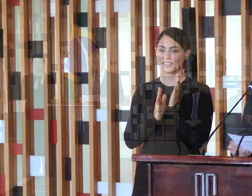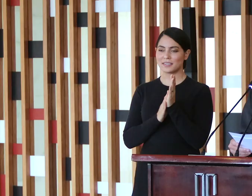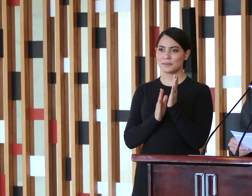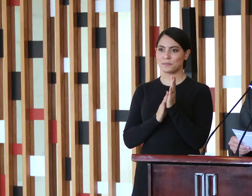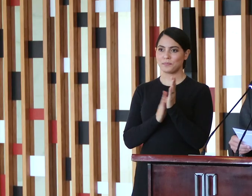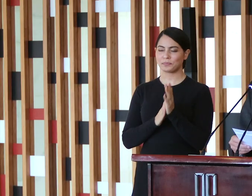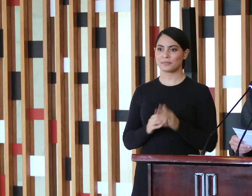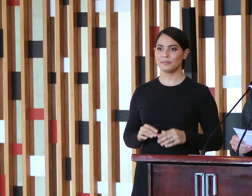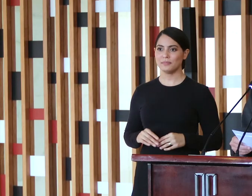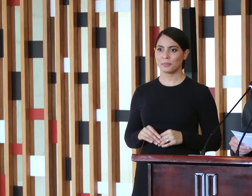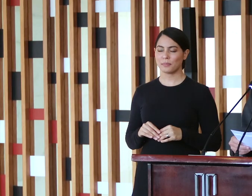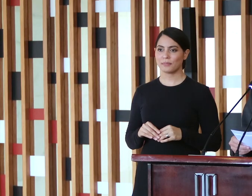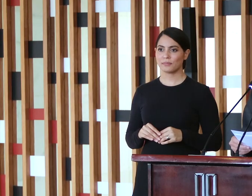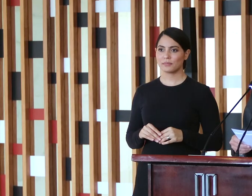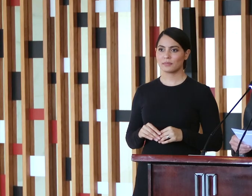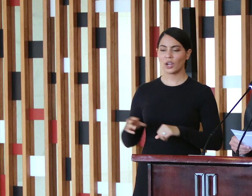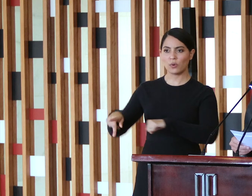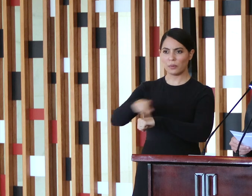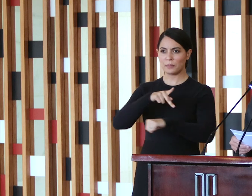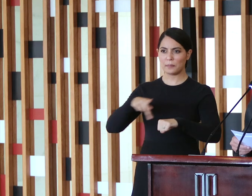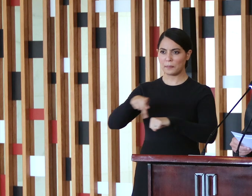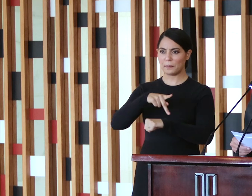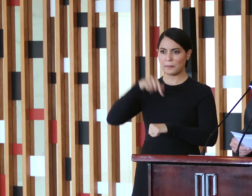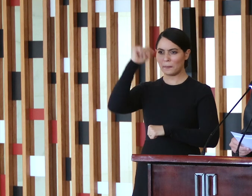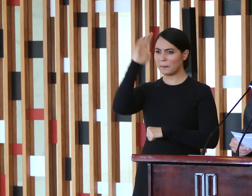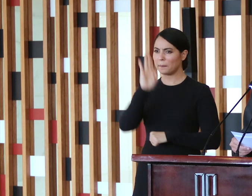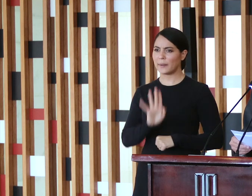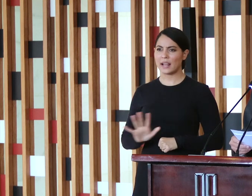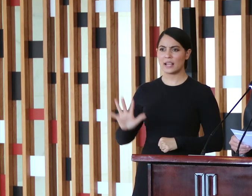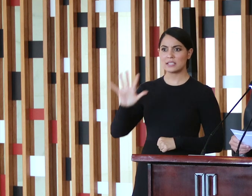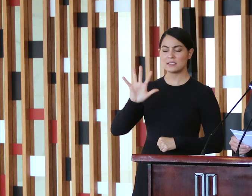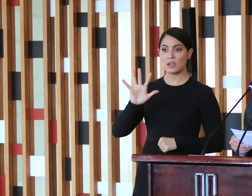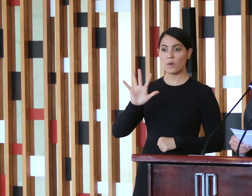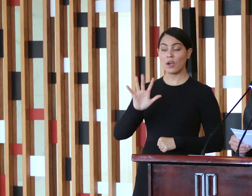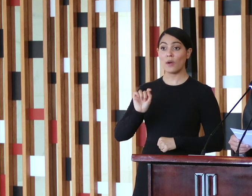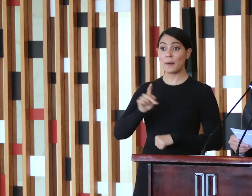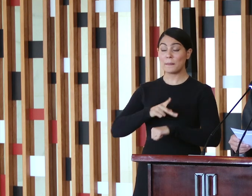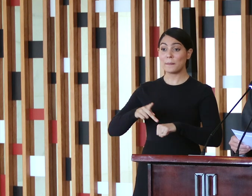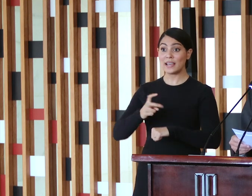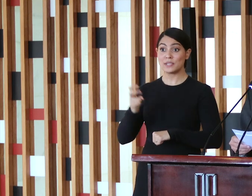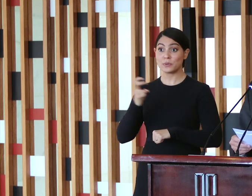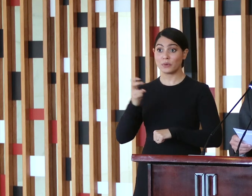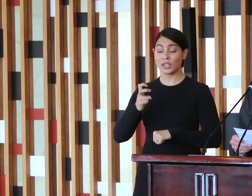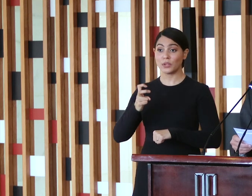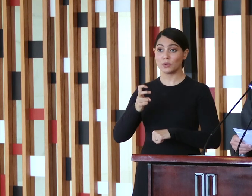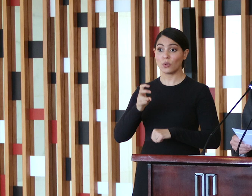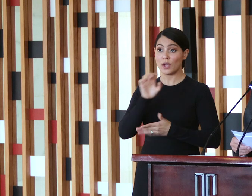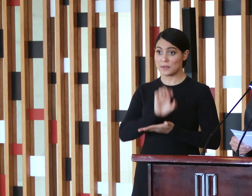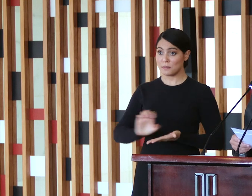Por mais que o Brasil seja o quinto maior produtor e exportador mundial de rochas